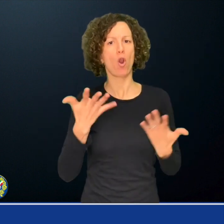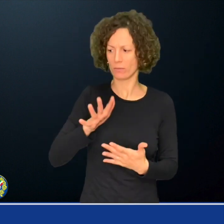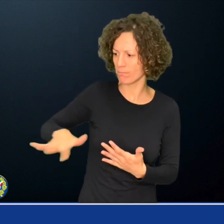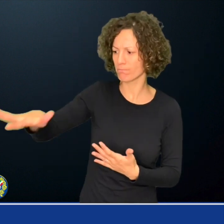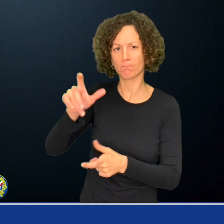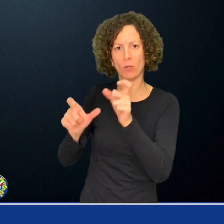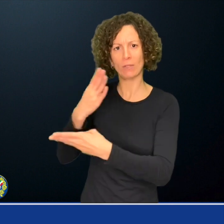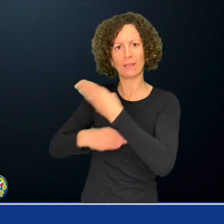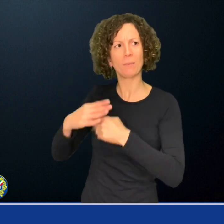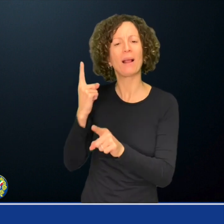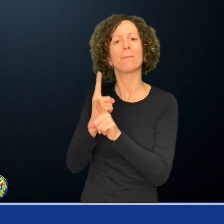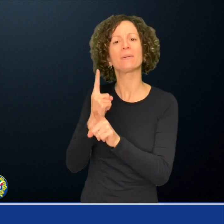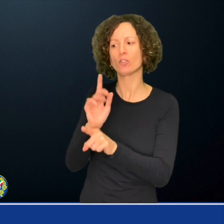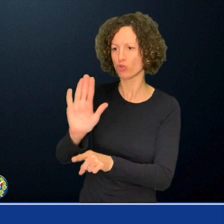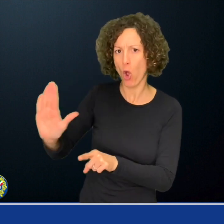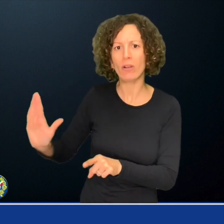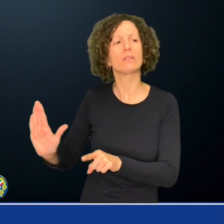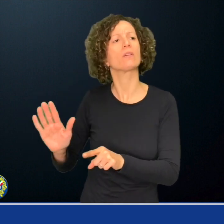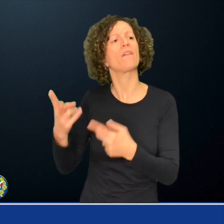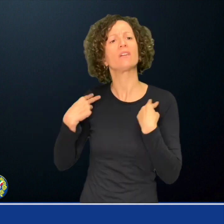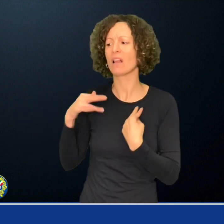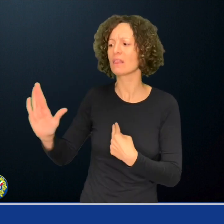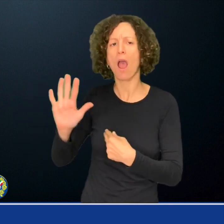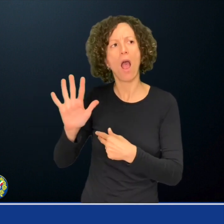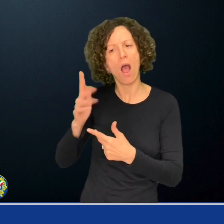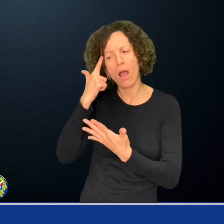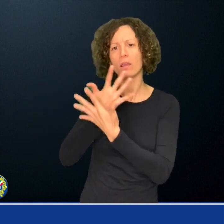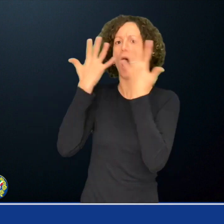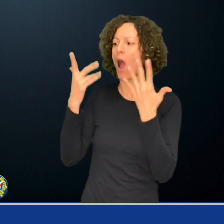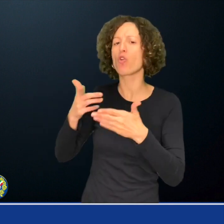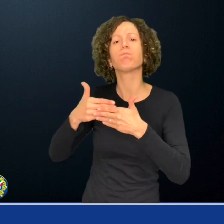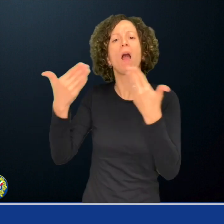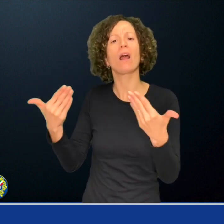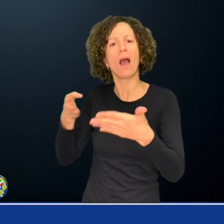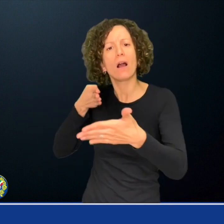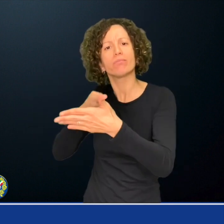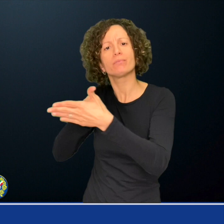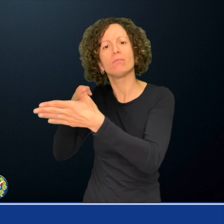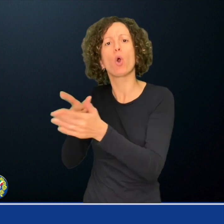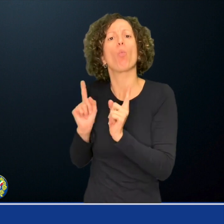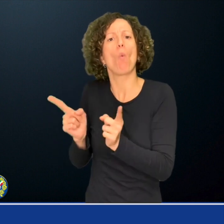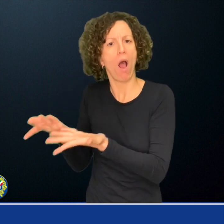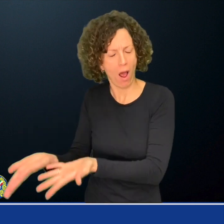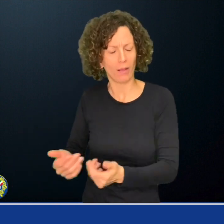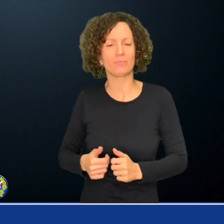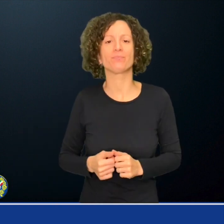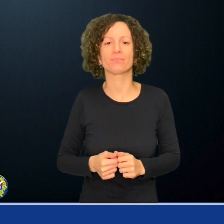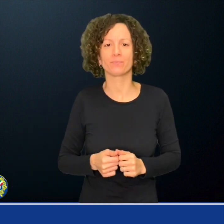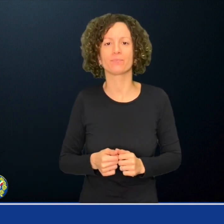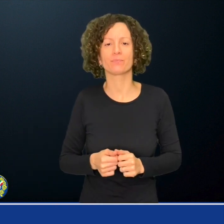della società, aumentare la consapevolezza dei loro bisogni specifici e fare luce sulle barriere che negano l'uguaglianza tra i